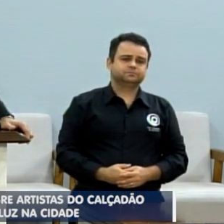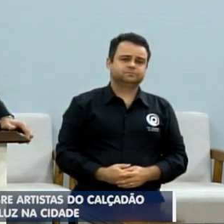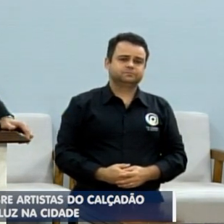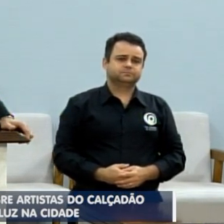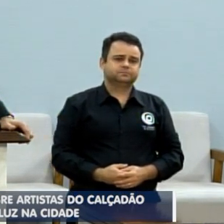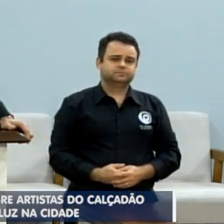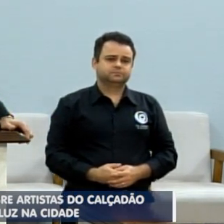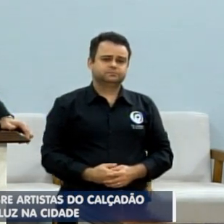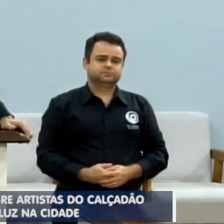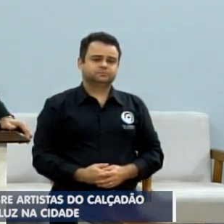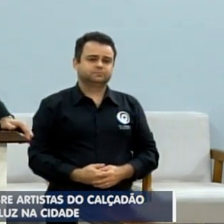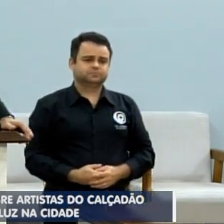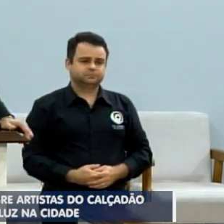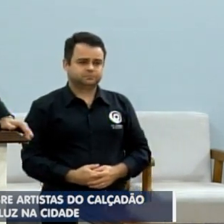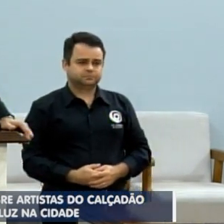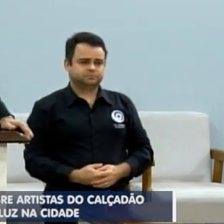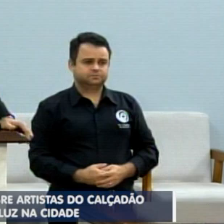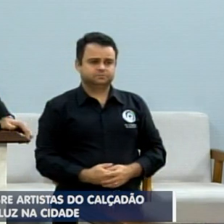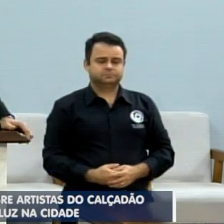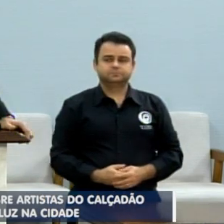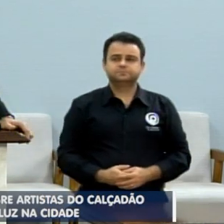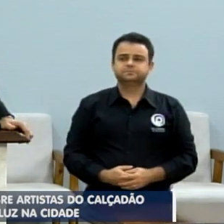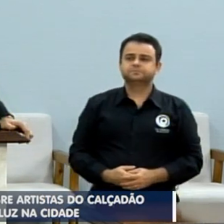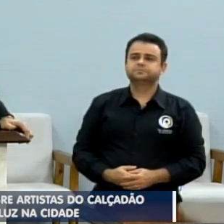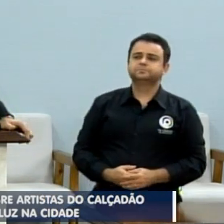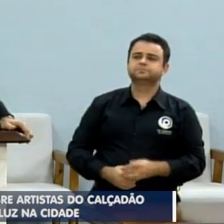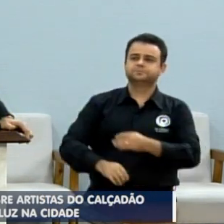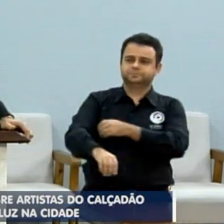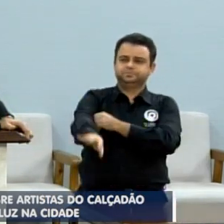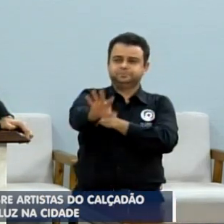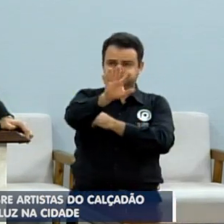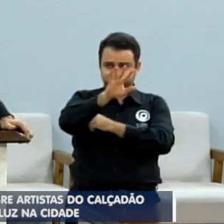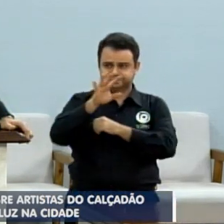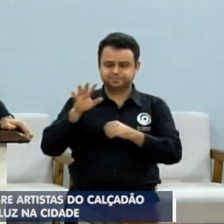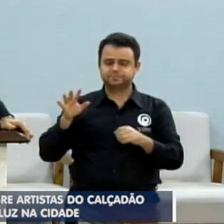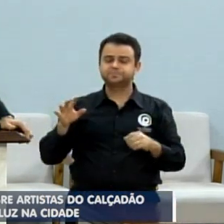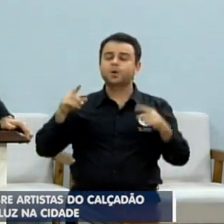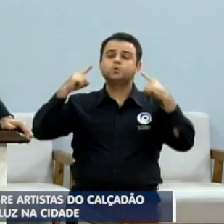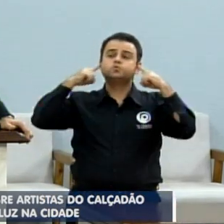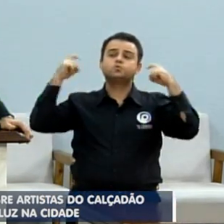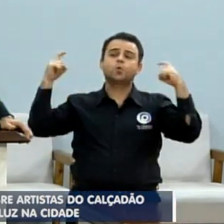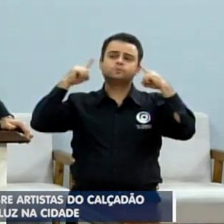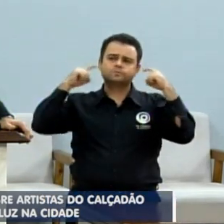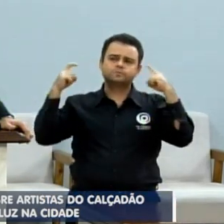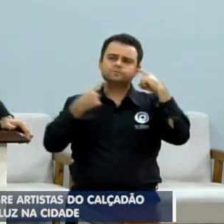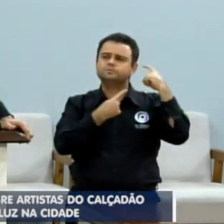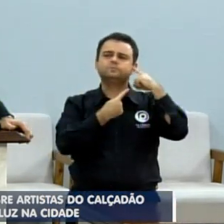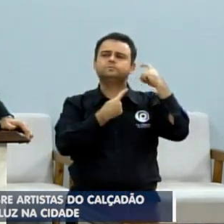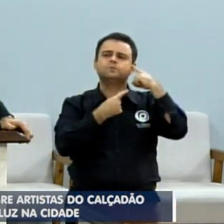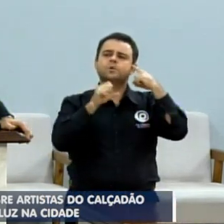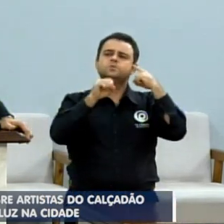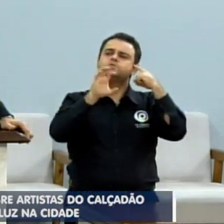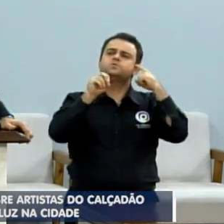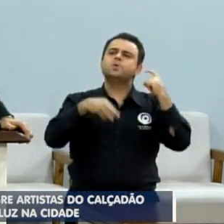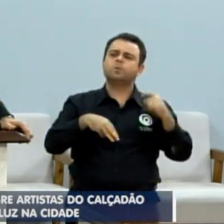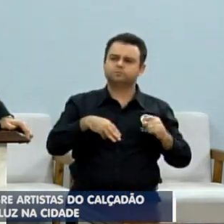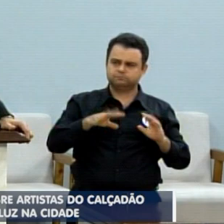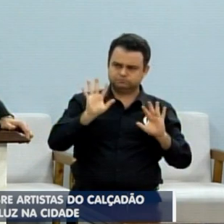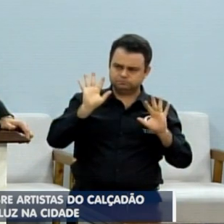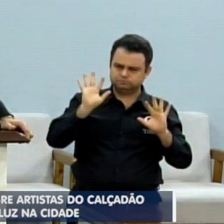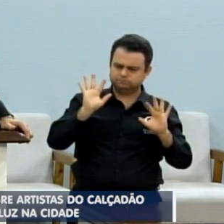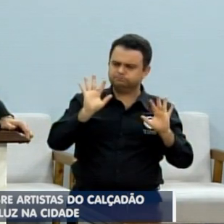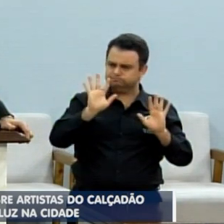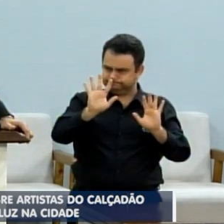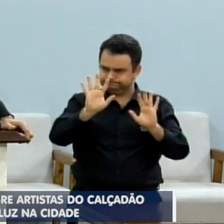Então, aí é o seguinte, vamos falar aqui do som, som ambiente. Eu tenho certeza que nenhum pai de família,